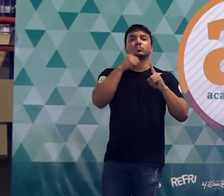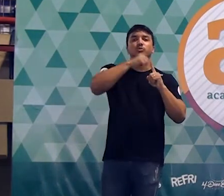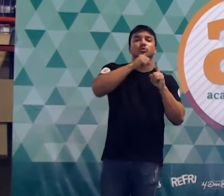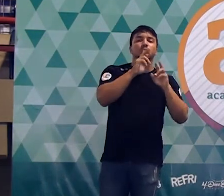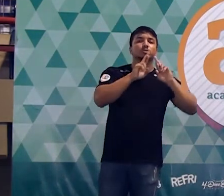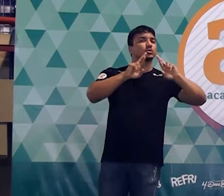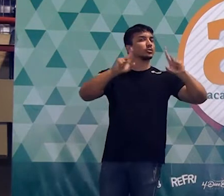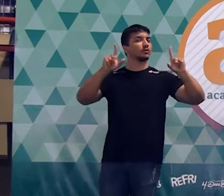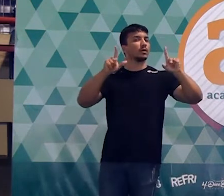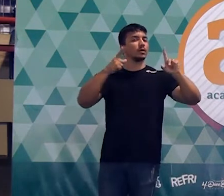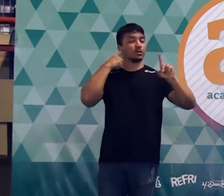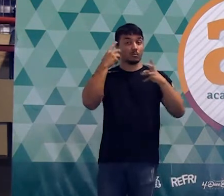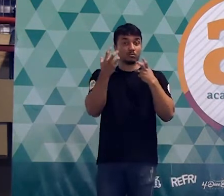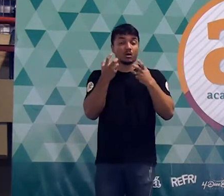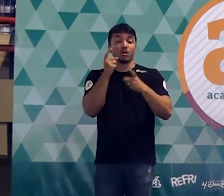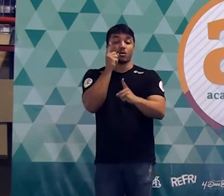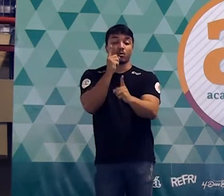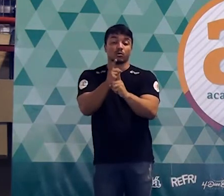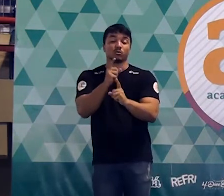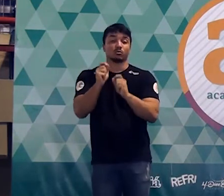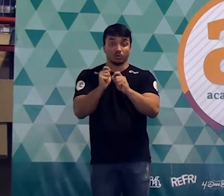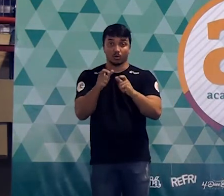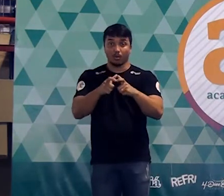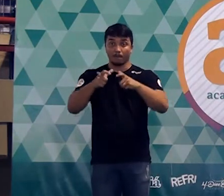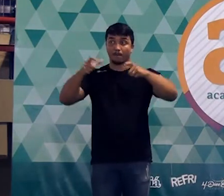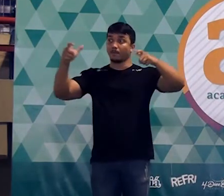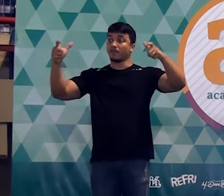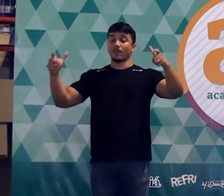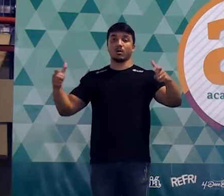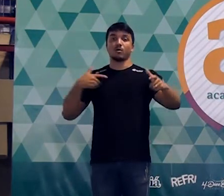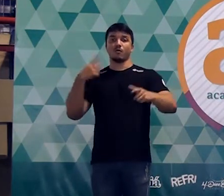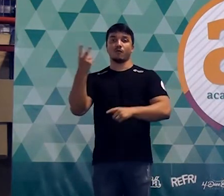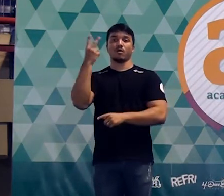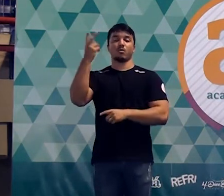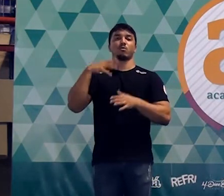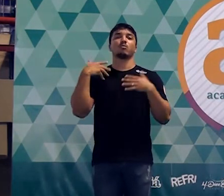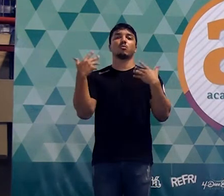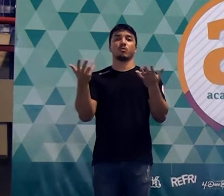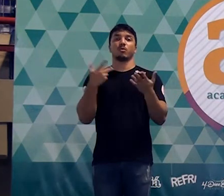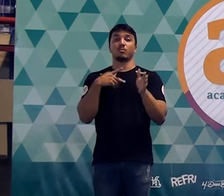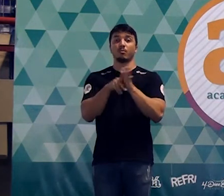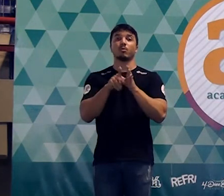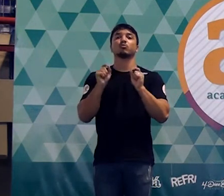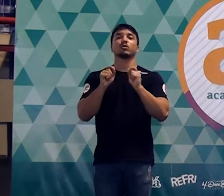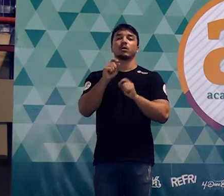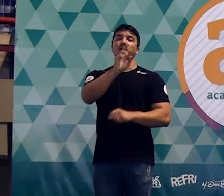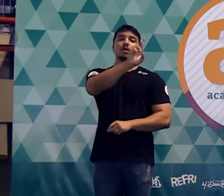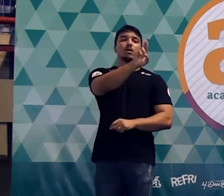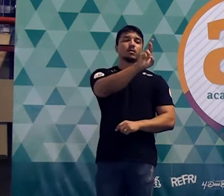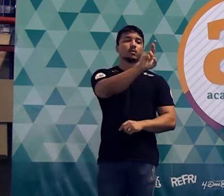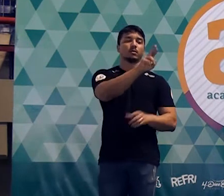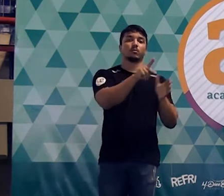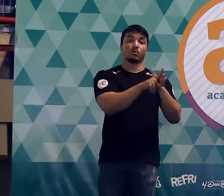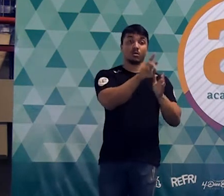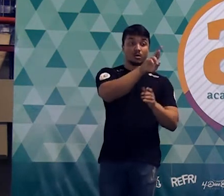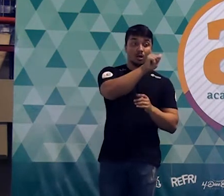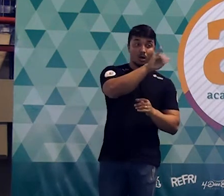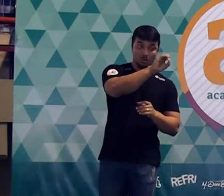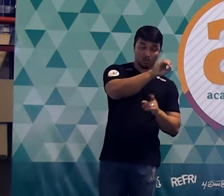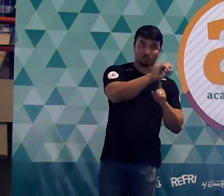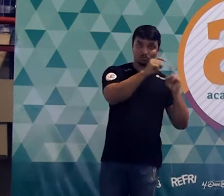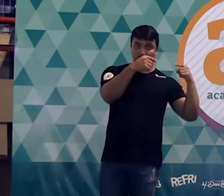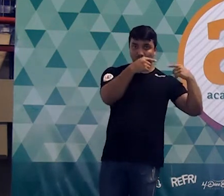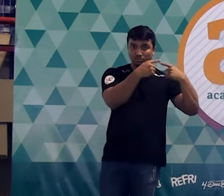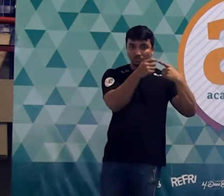Tá. Mas eu quero determinar qual é o maior valor possível para o R. de modo que essa nova